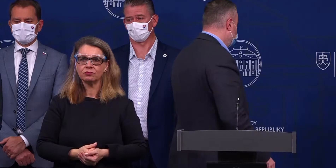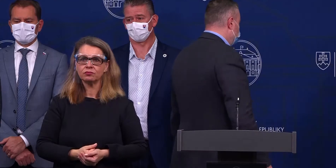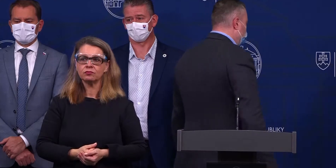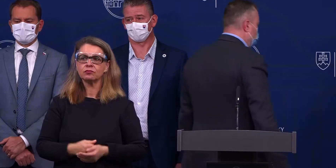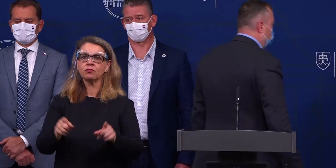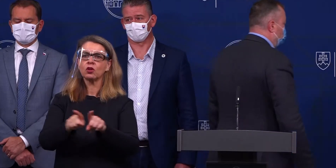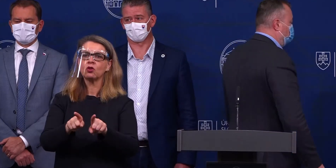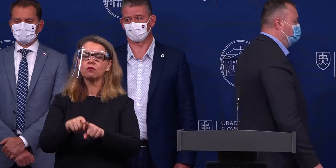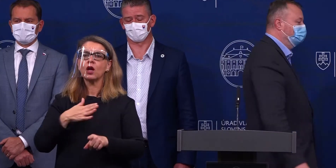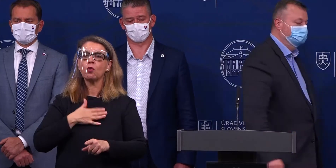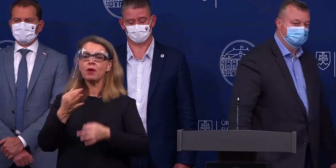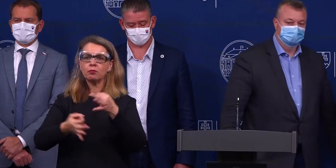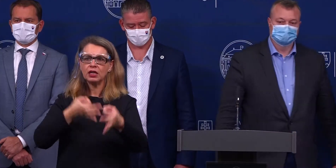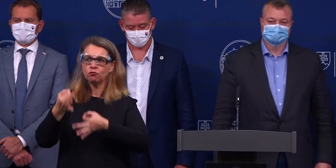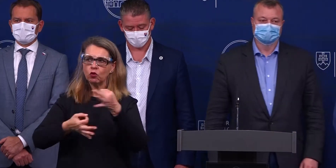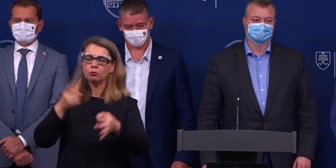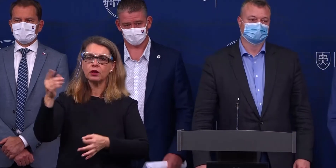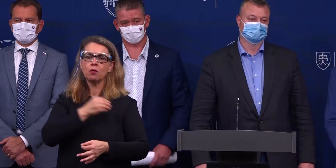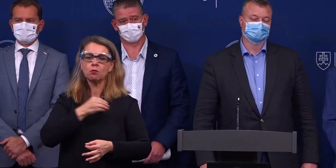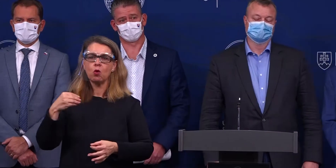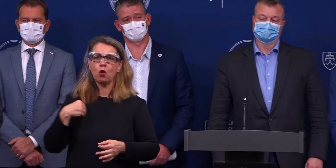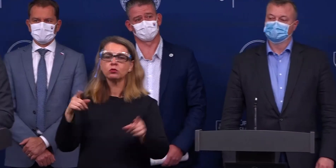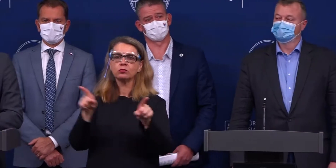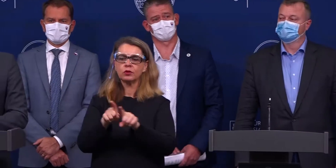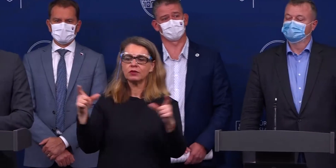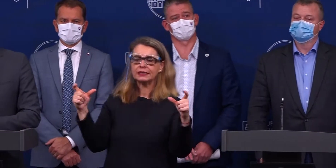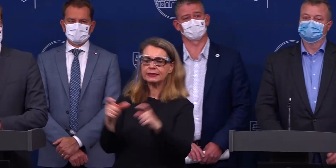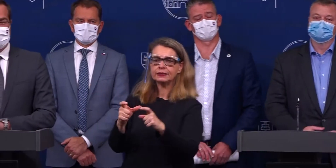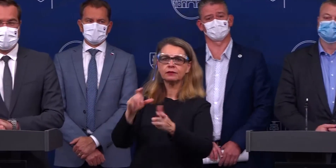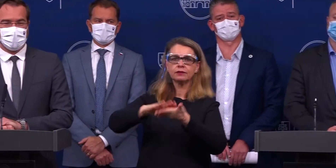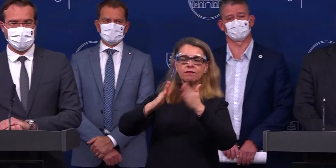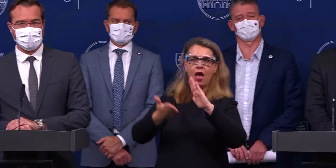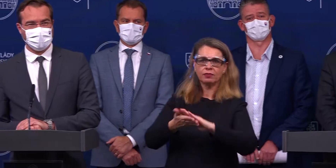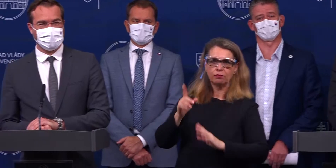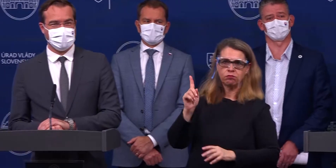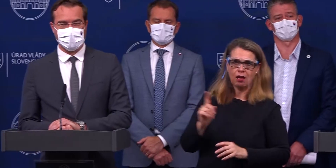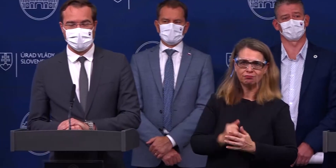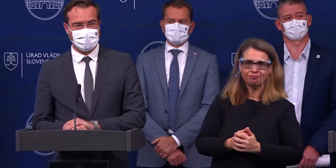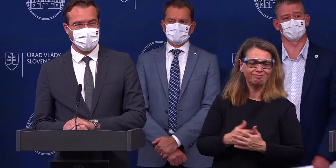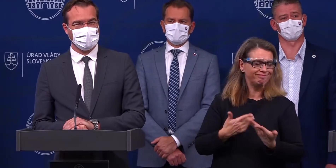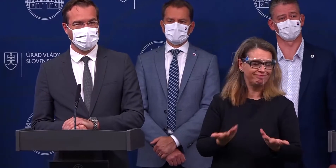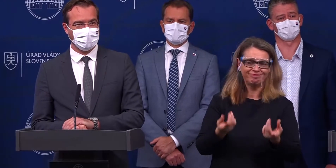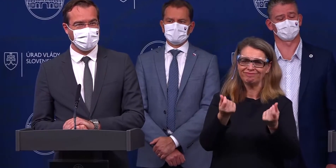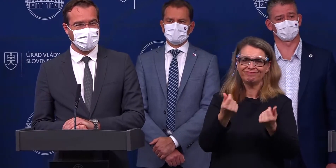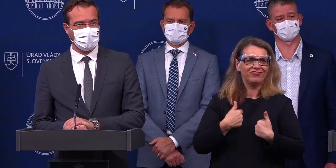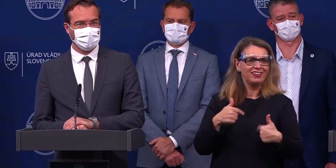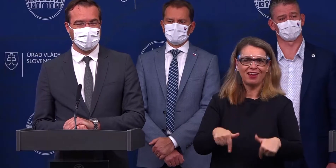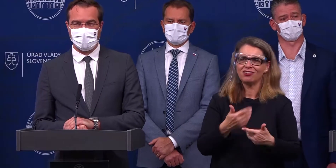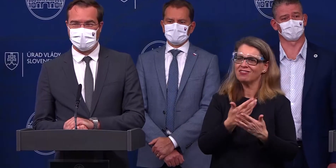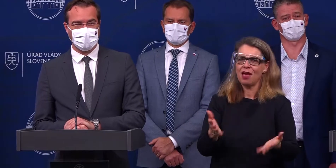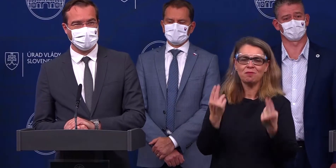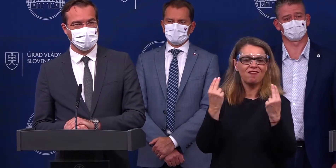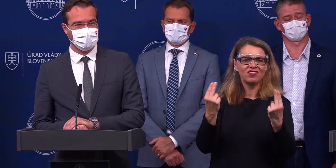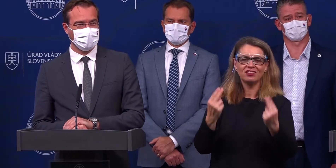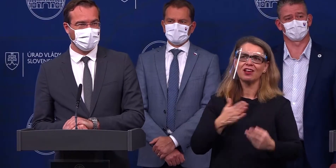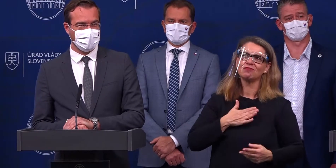Takisto podľa našich informácií, že aj v Polsku sa obmedzili vlastne svadby, takže v tých prijaničích oblastí už nemá zmysel, aby si pripravovali alebo teda